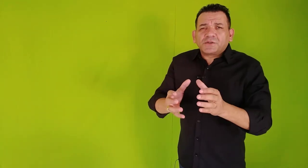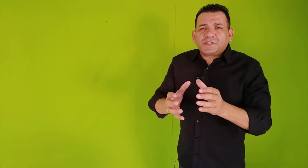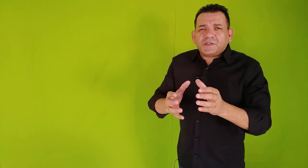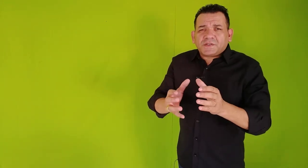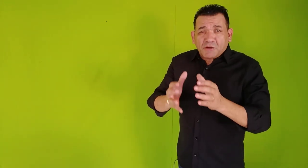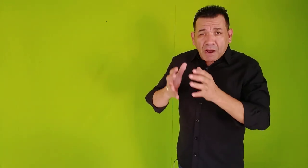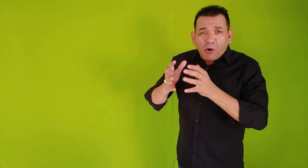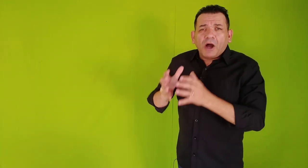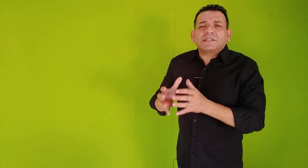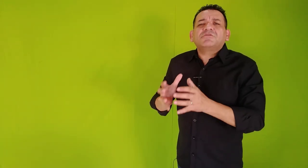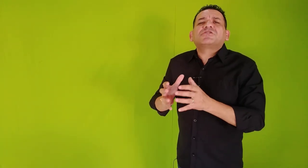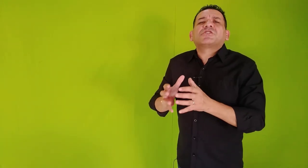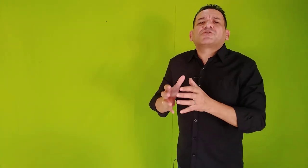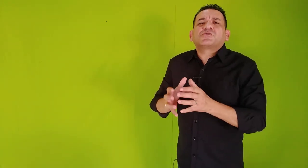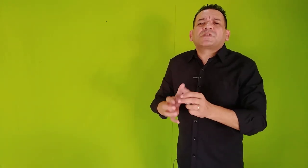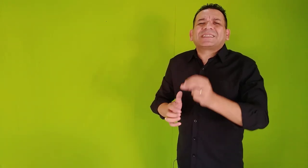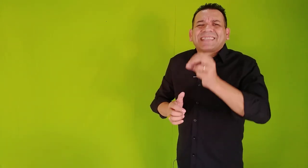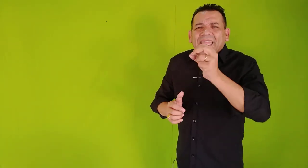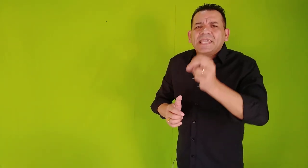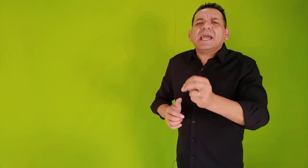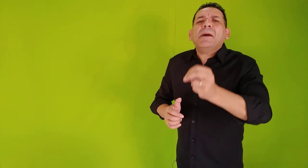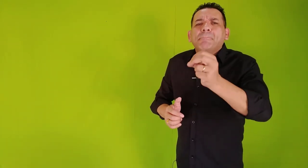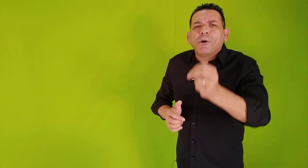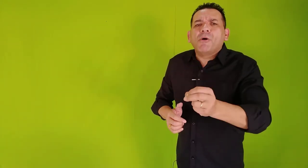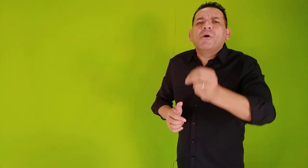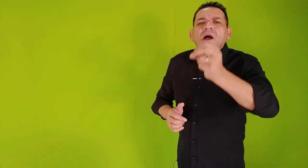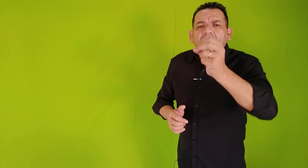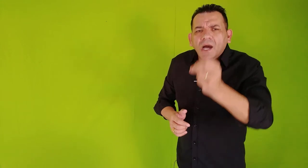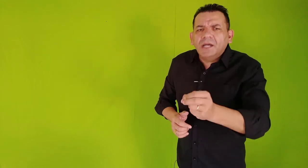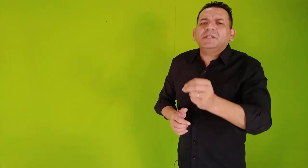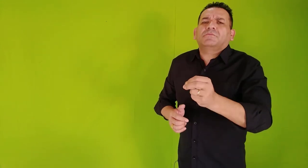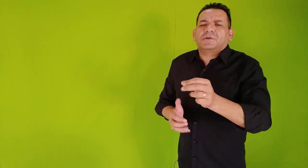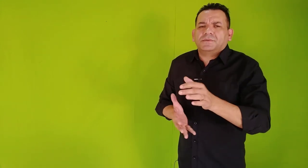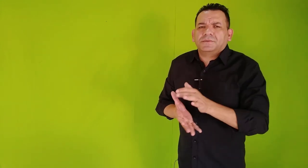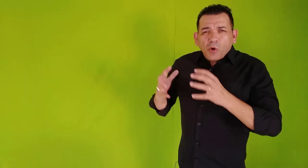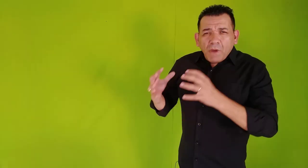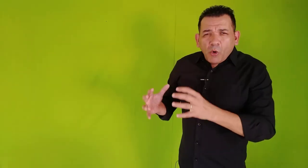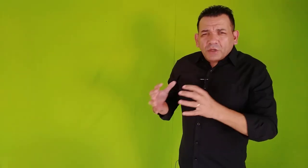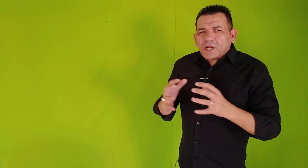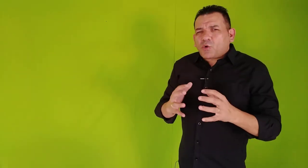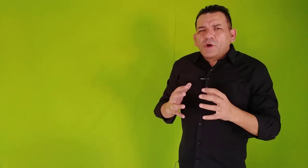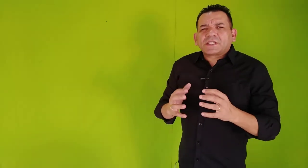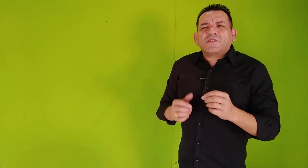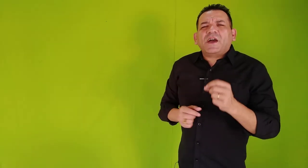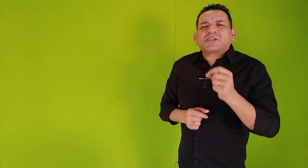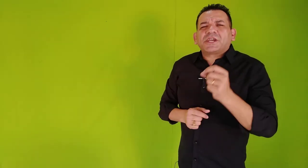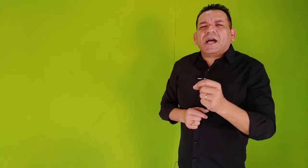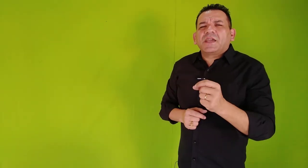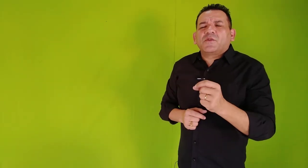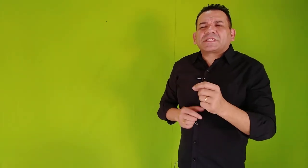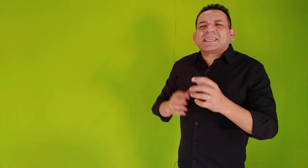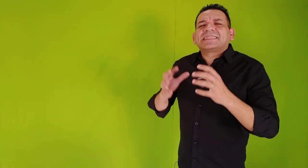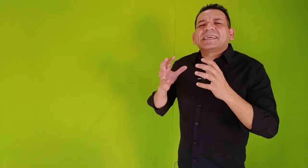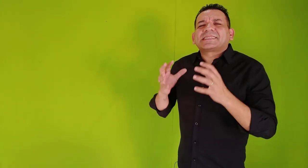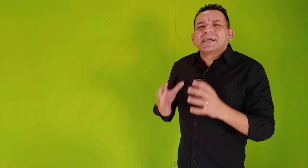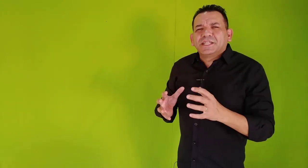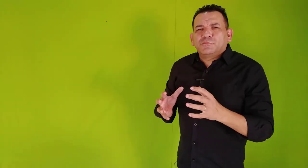disse, é uma ordem de Jesus, tenha bom ânimo. Uma outra coisa que vai gerar em você desânimo,